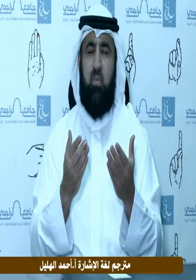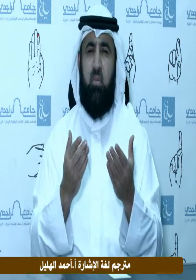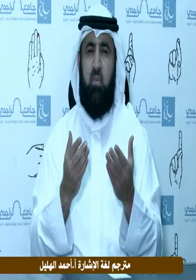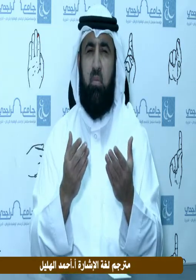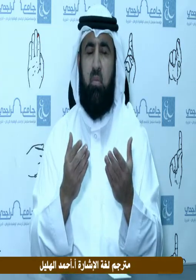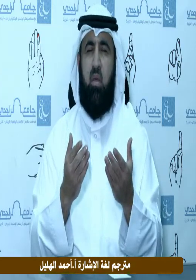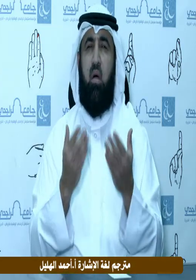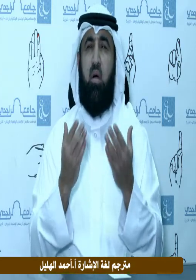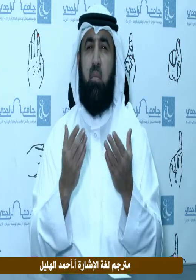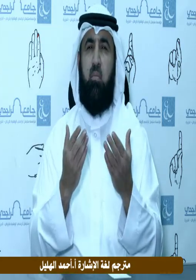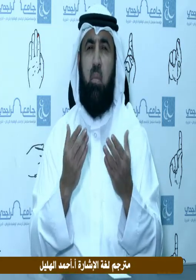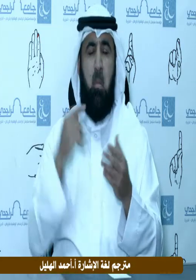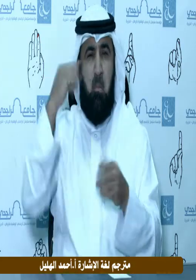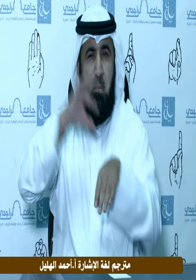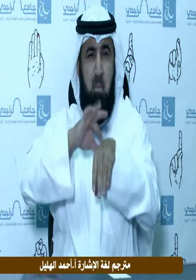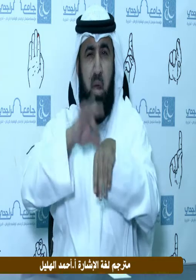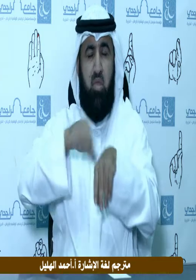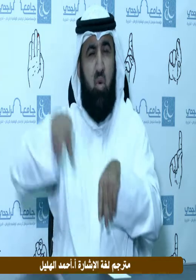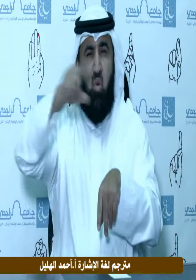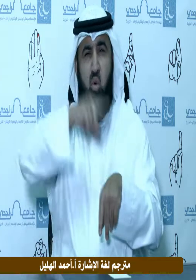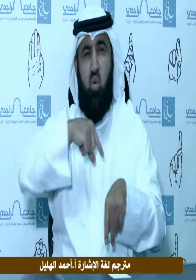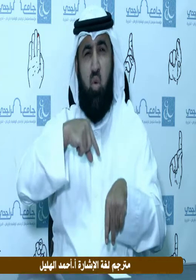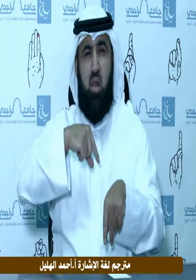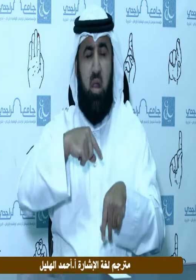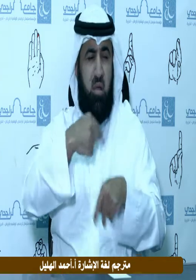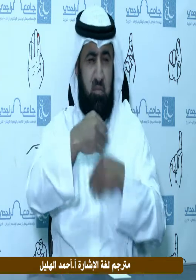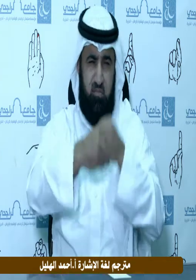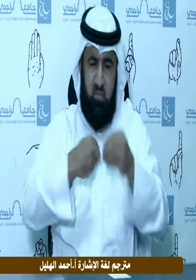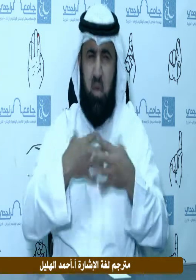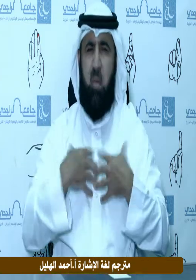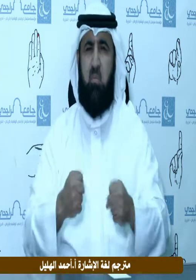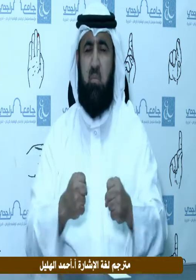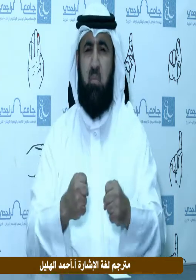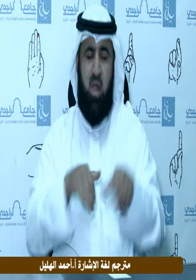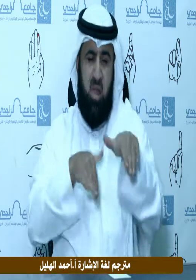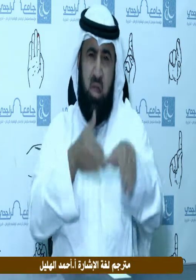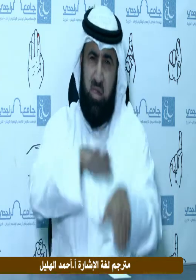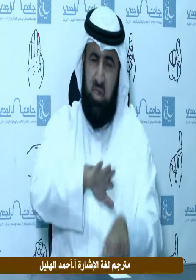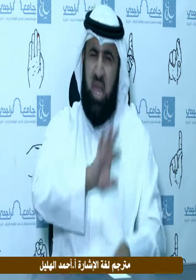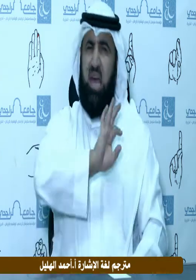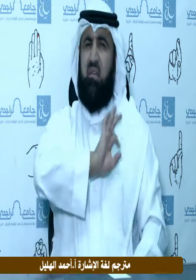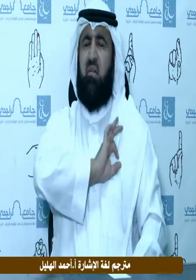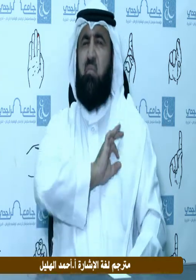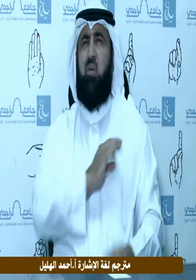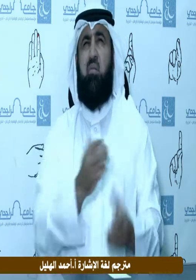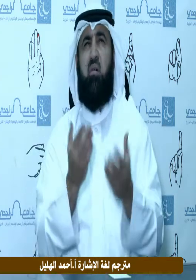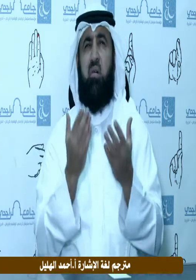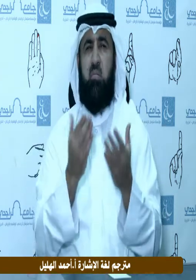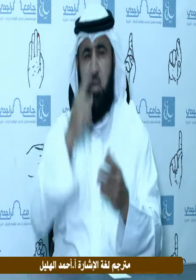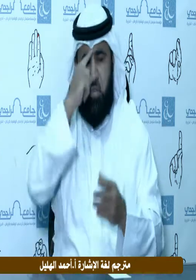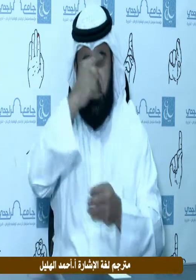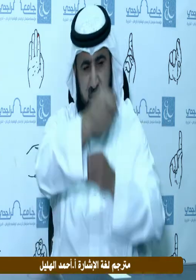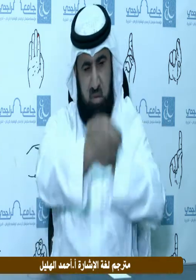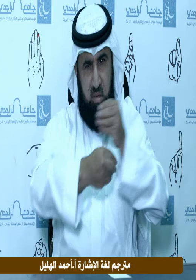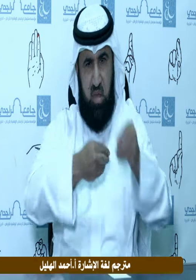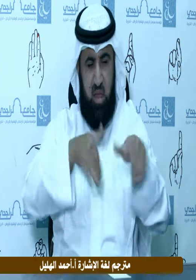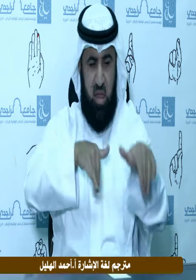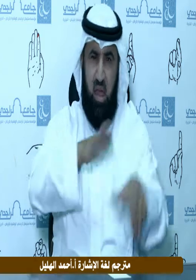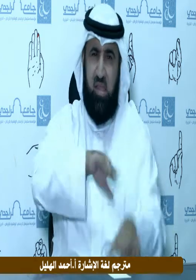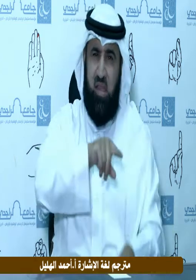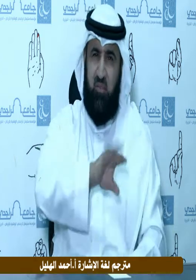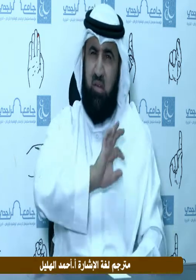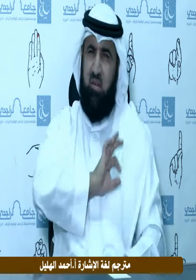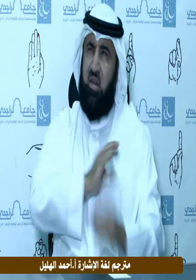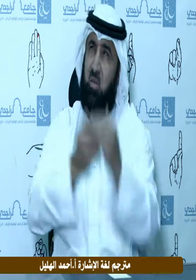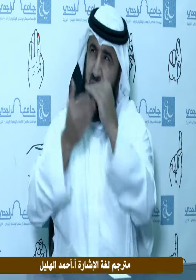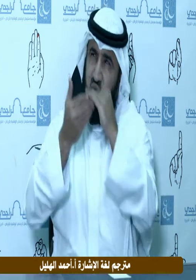اللهم اشف مرضانا وارحم موتانا اللهم اغفر لهم وارحمهم وارحمنا إذا صرنا إلى ما صاروا